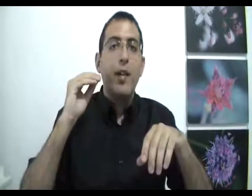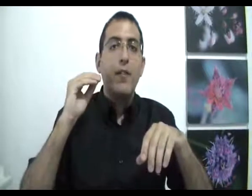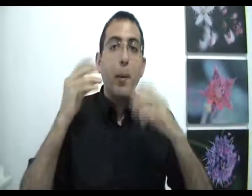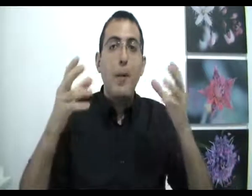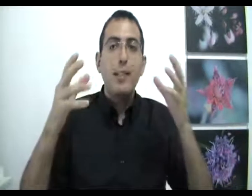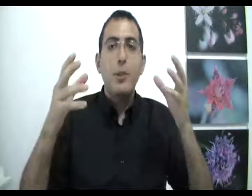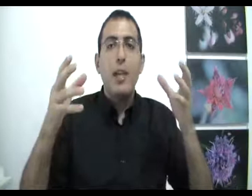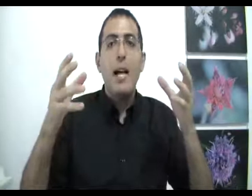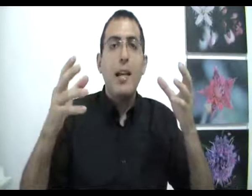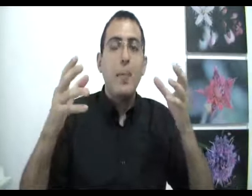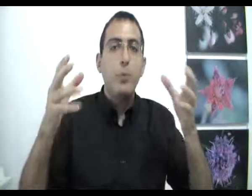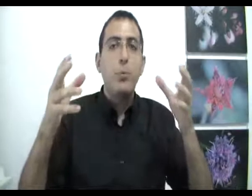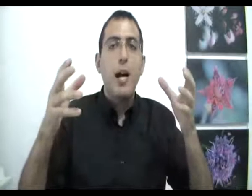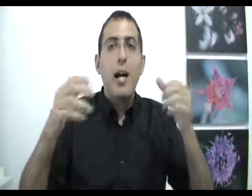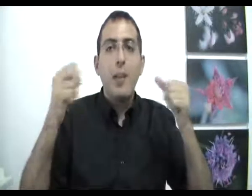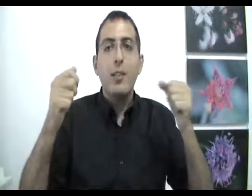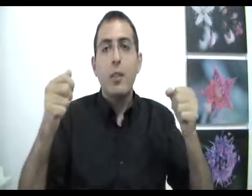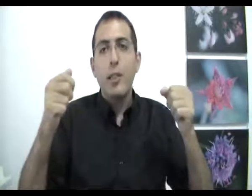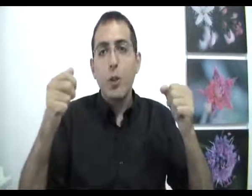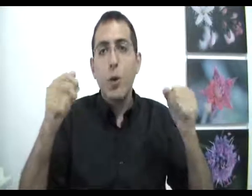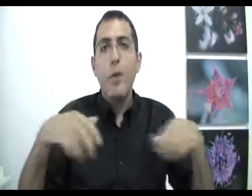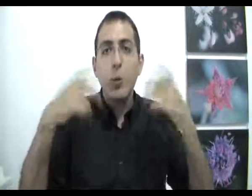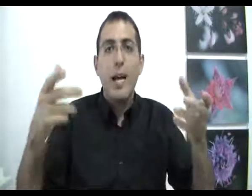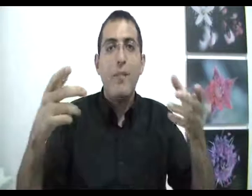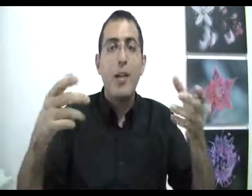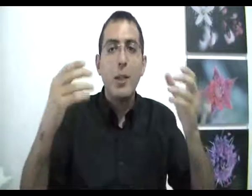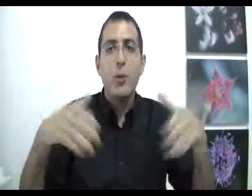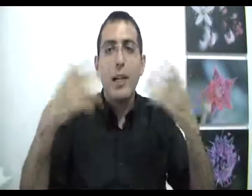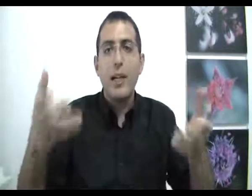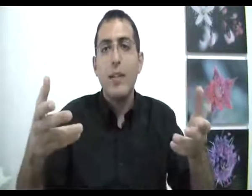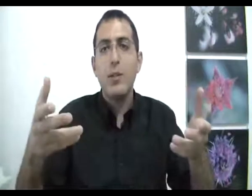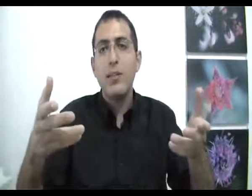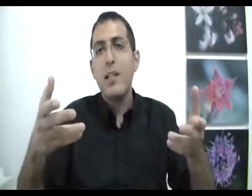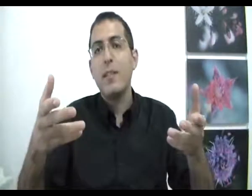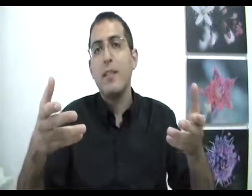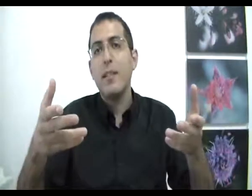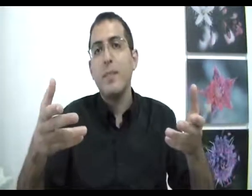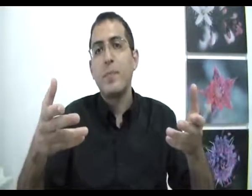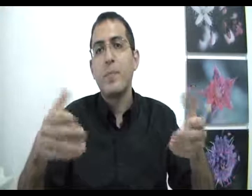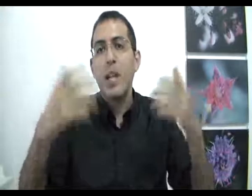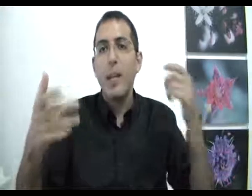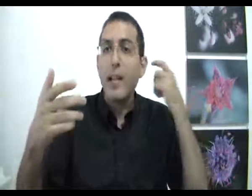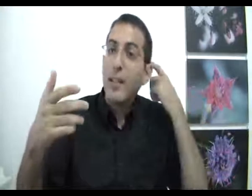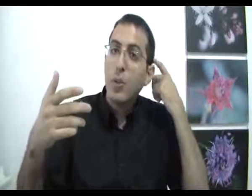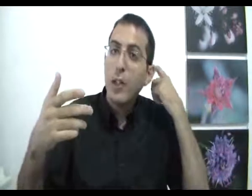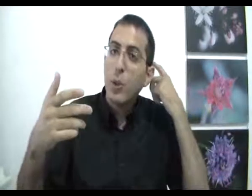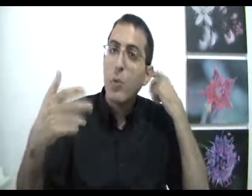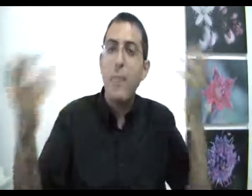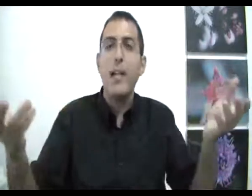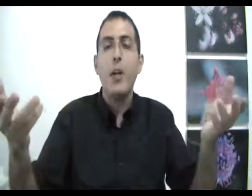ופה בעצם השאלה היא מאוד פשוטה. האם הרצון הראשון הוא מחוייב? האם משהו הכריח את הרצון הזה להיווצר? כן, כן. הרצון הראשון הוא גר כאלה לא